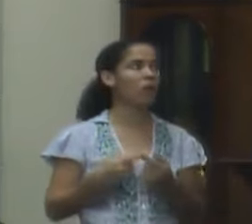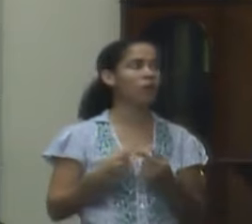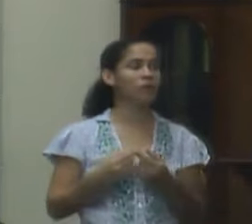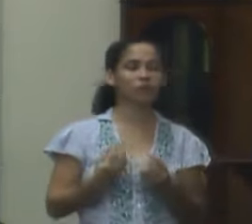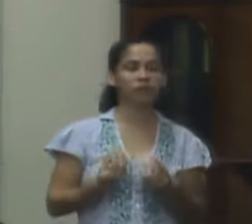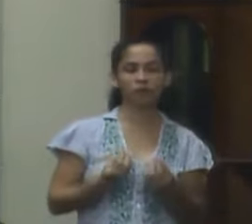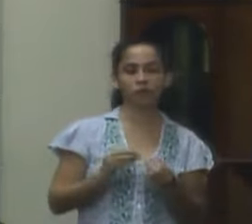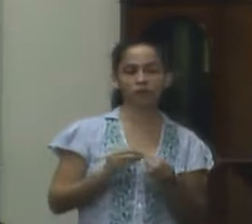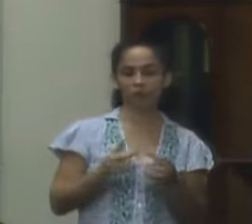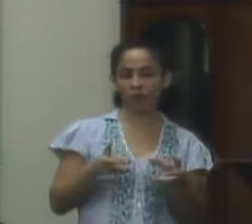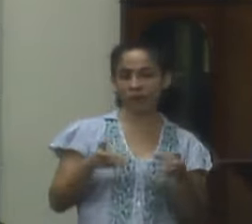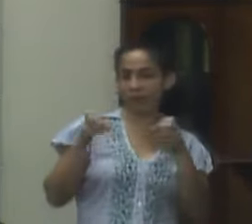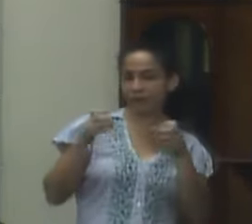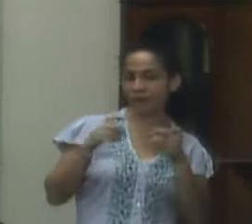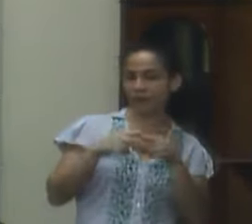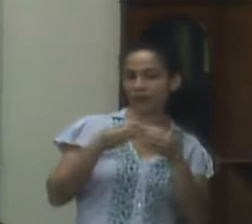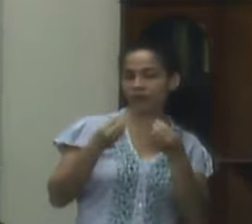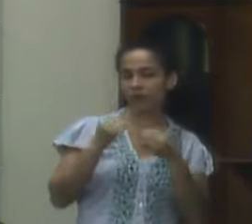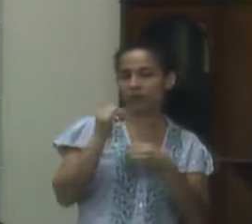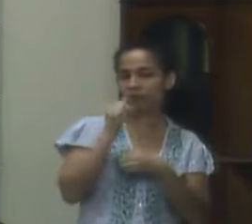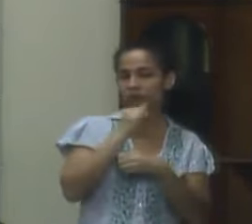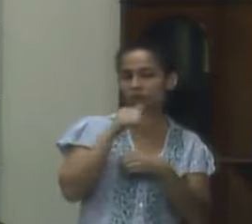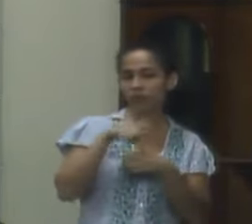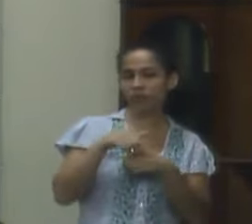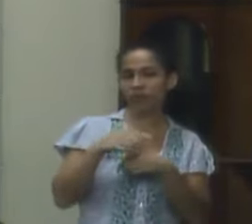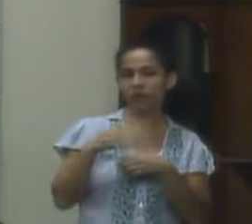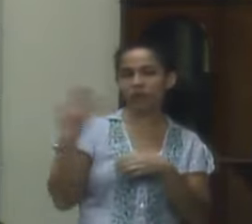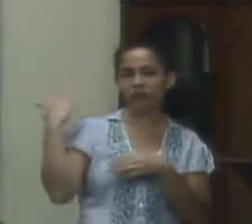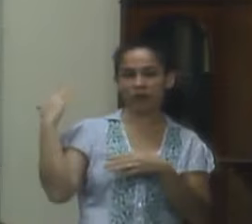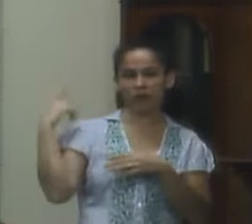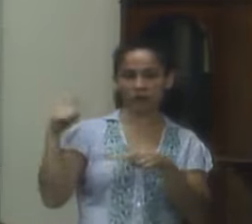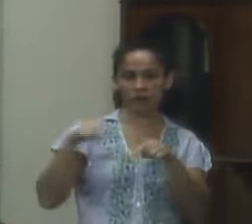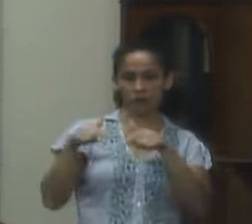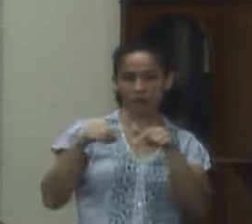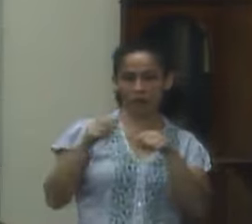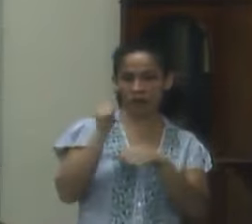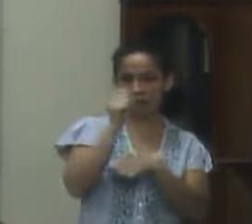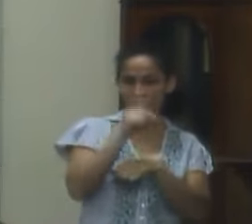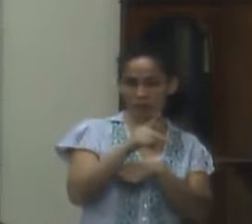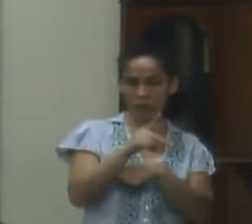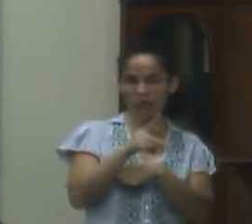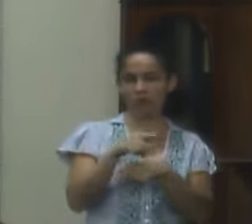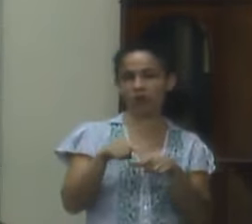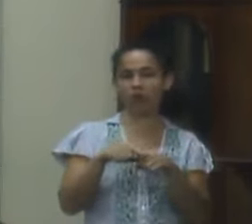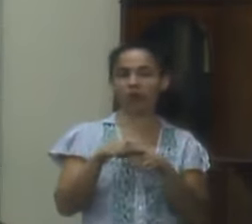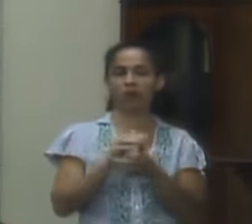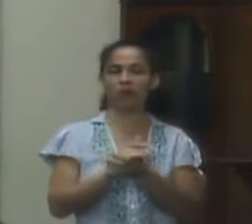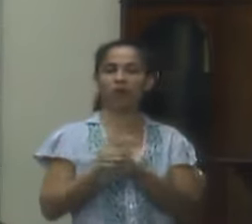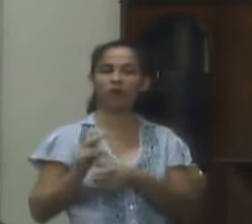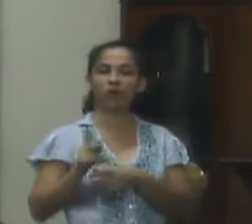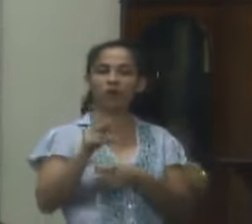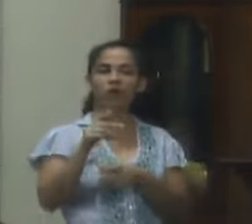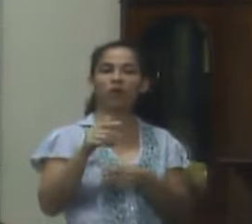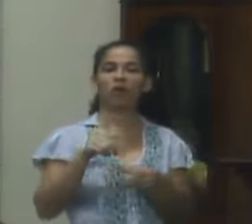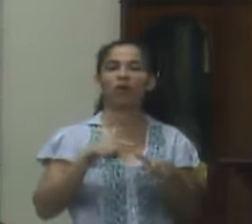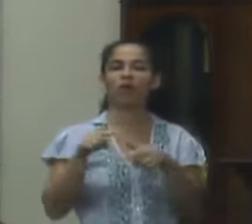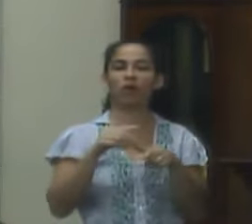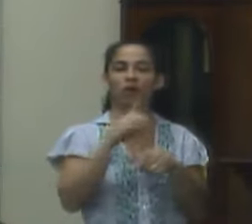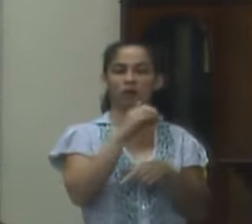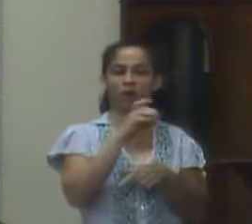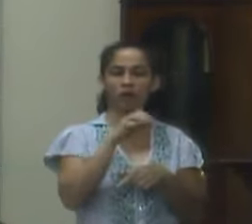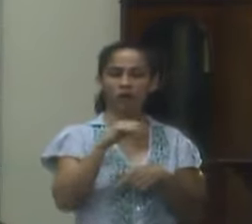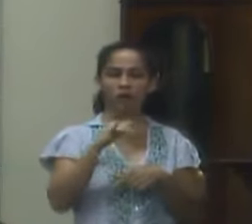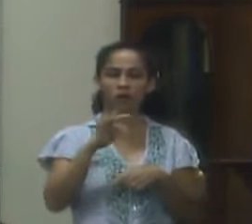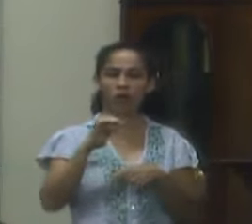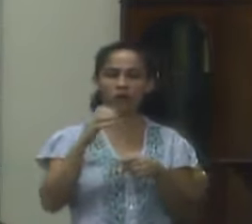de ele perceber como ele é um antigo funcionário da rede ferroviária aposentado e ele continua trabalhando no DENIT ele